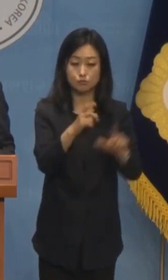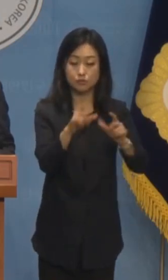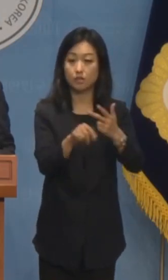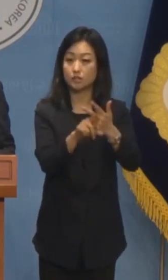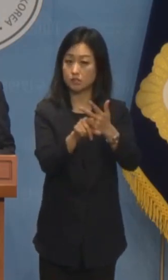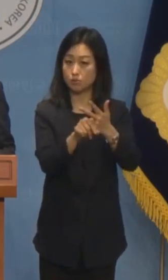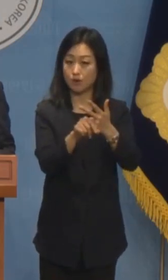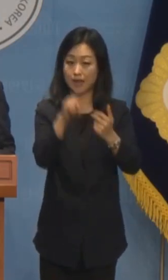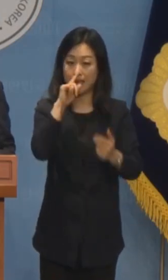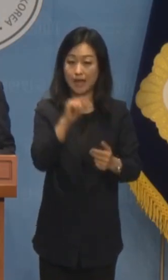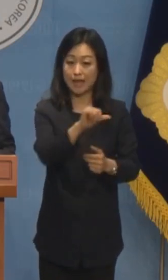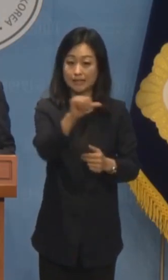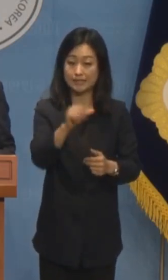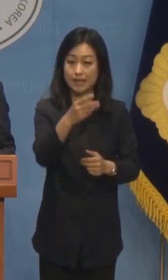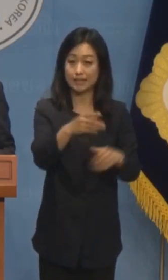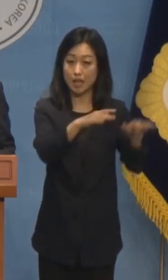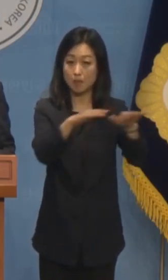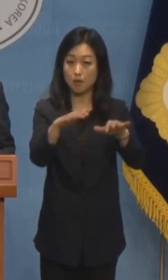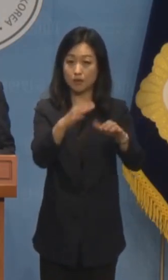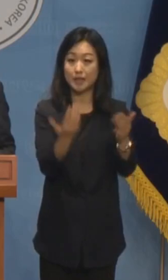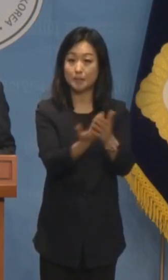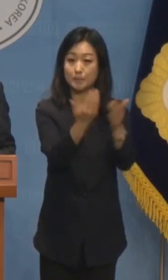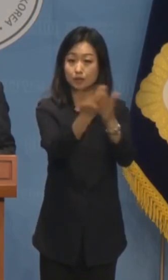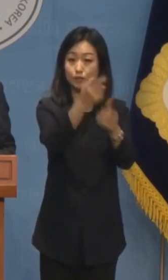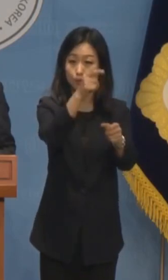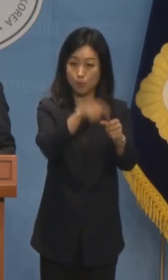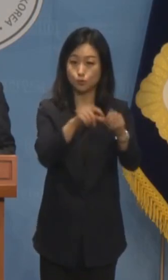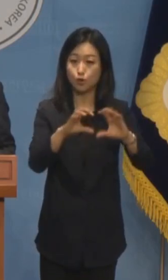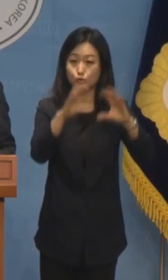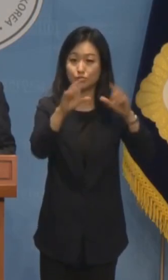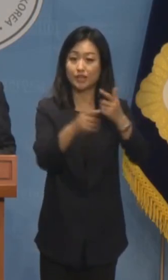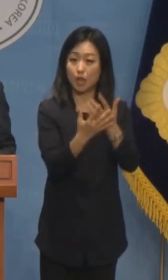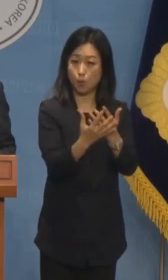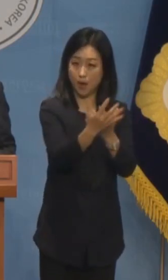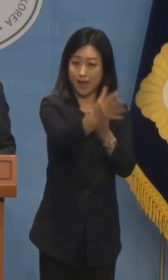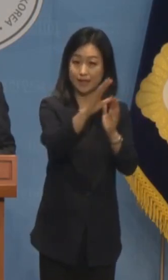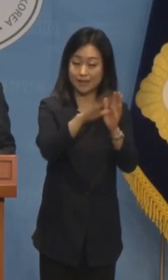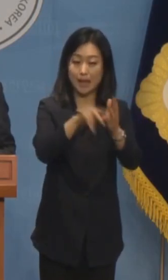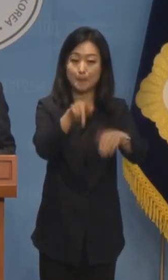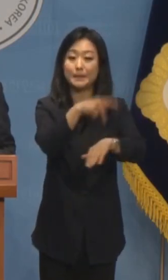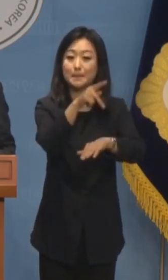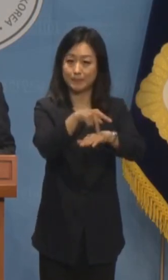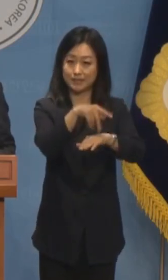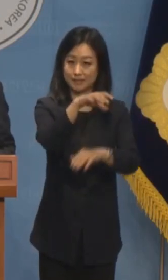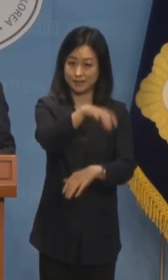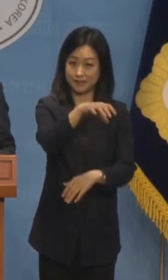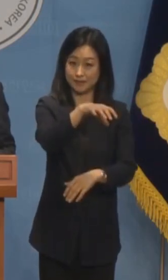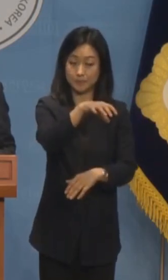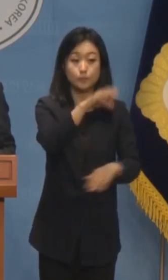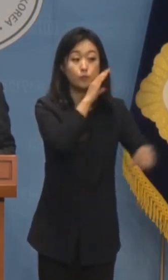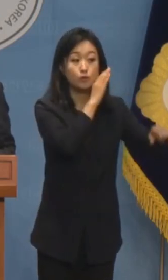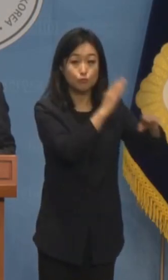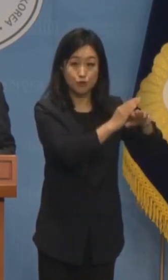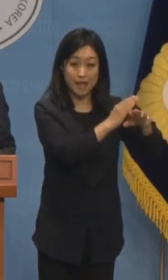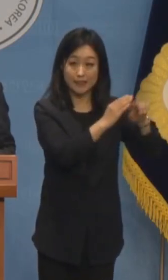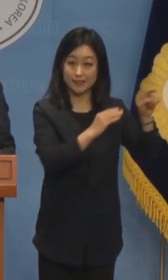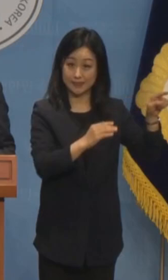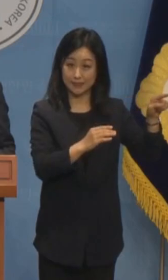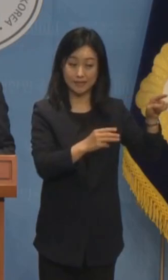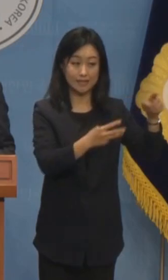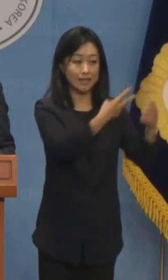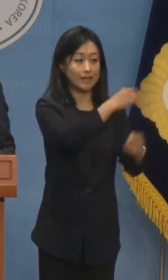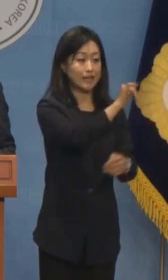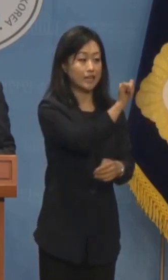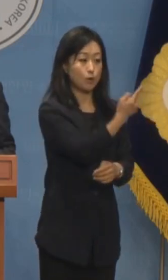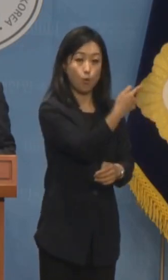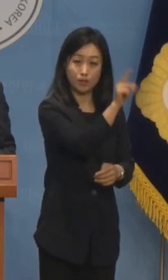아시아태평양의 평화 번영을 위한 국제대회가 열린 필리핀 마닐라에서 북한의 대남 공작원 리